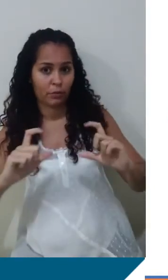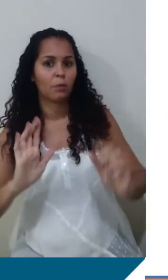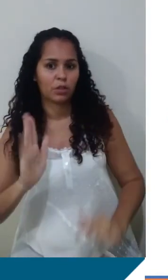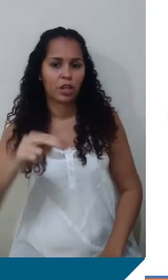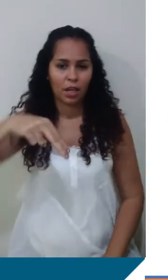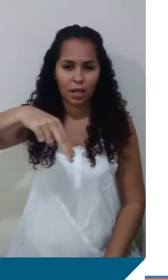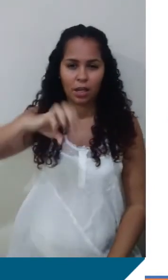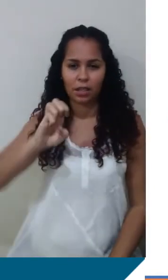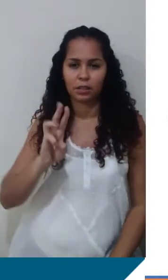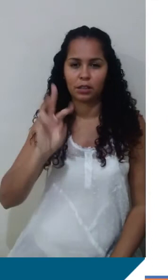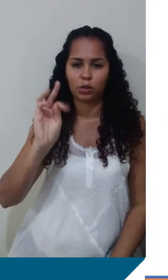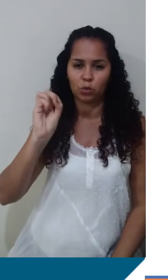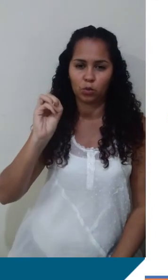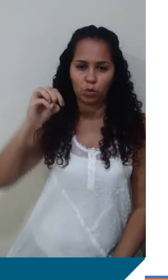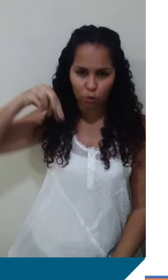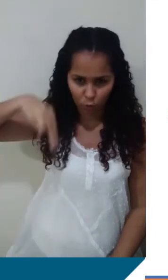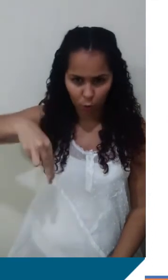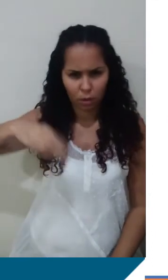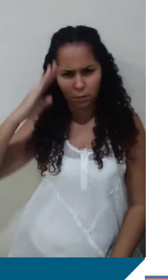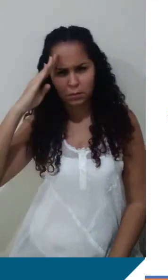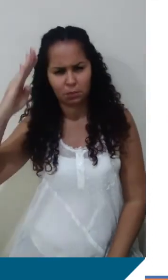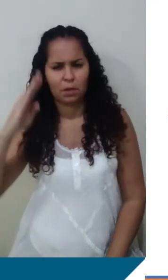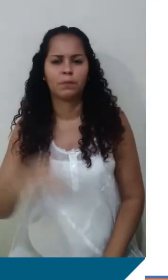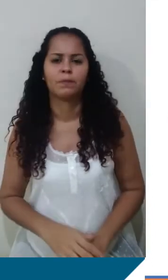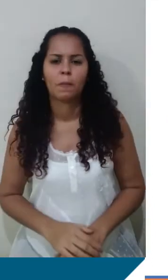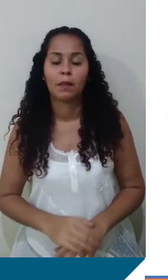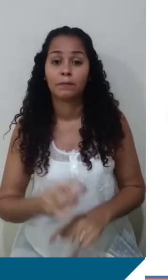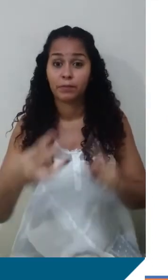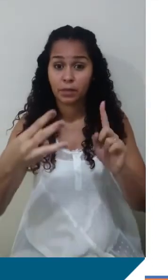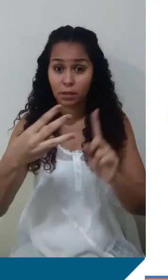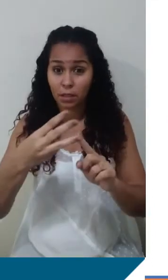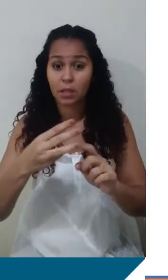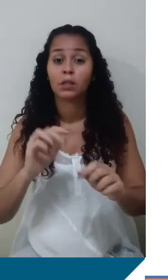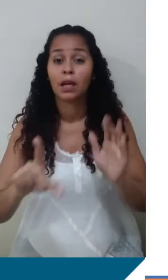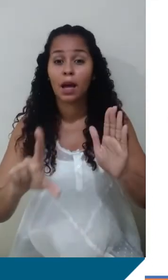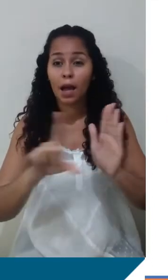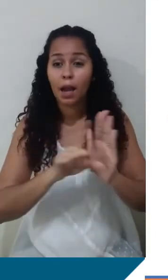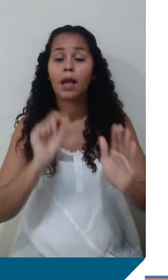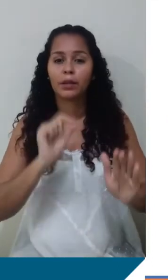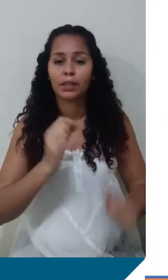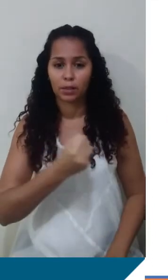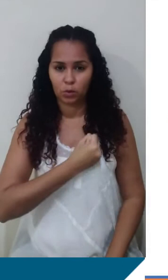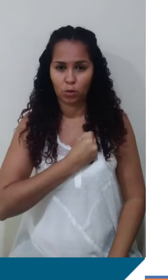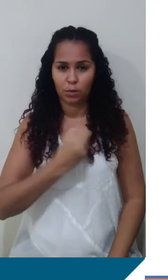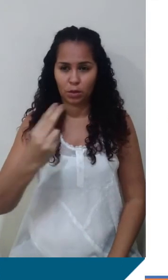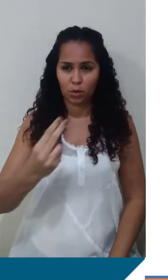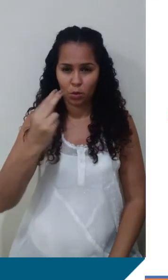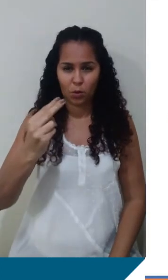carros-chefes. Terceira lei de Newton. Lei dos períodos. O quadrado do período de revolução de um